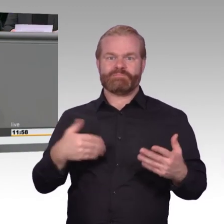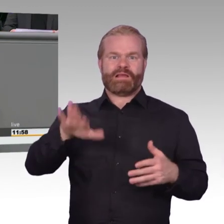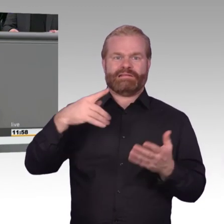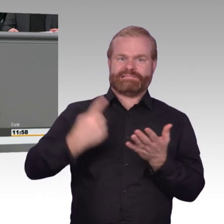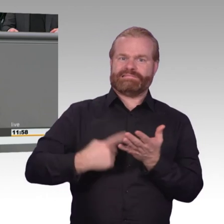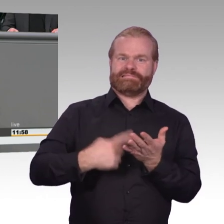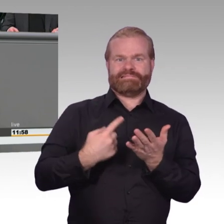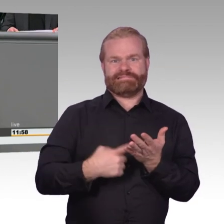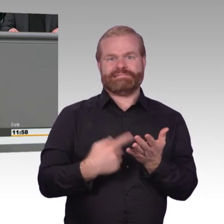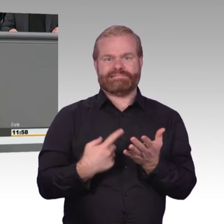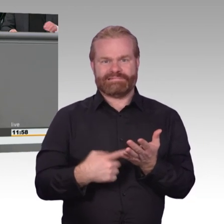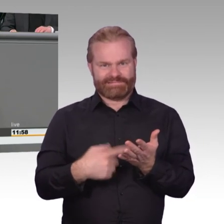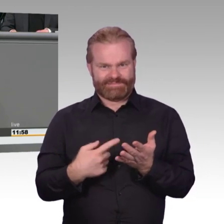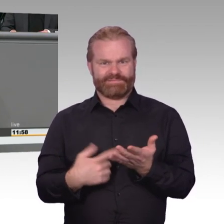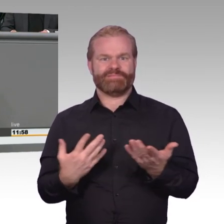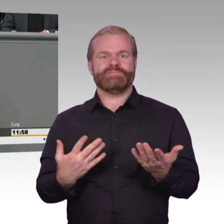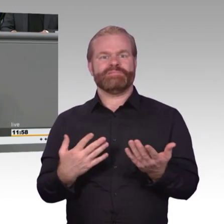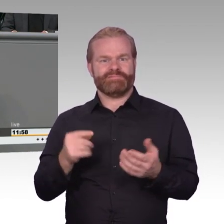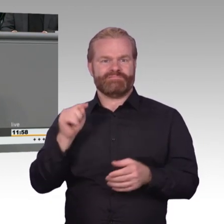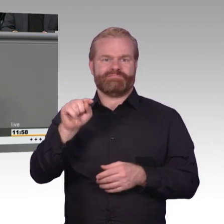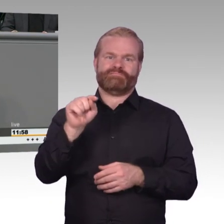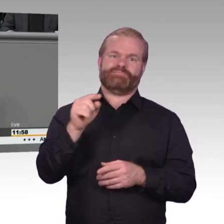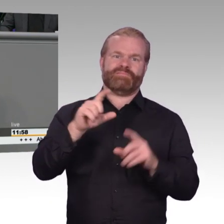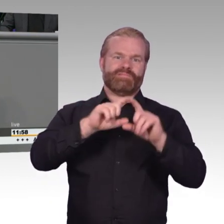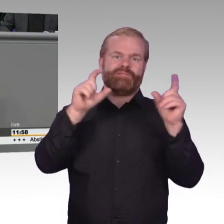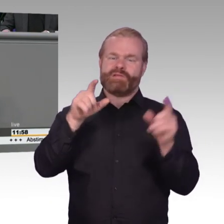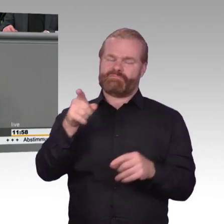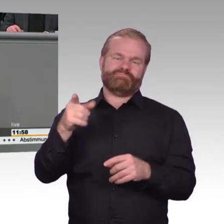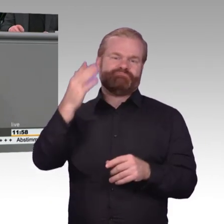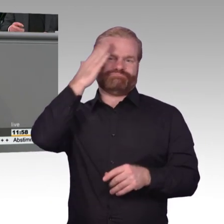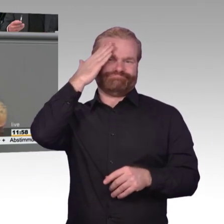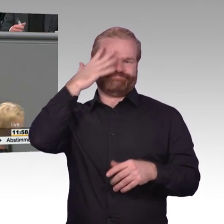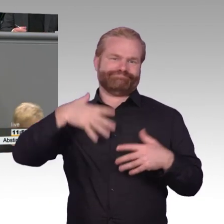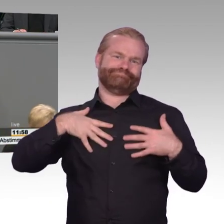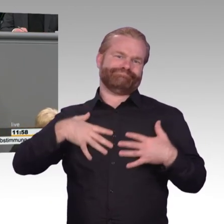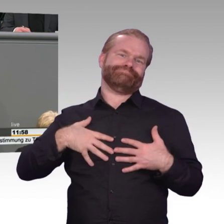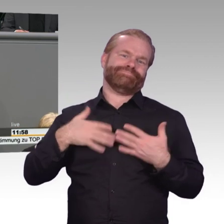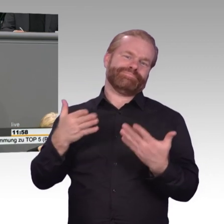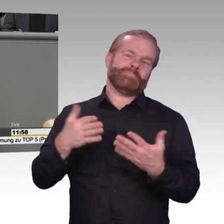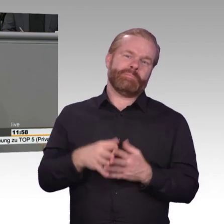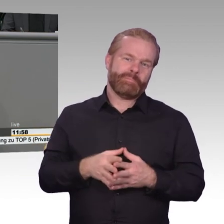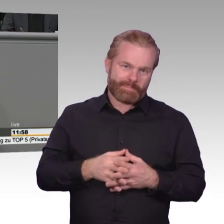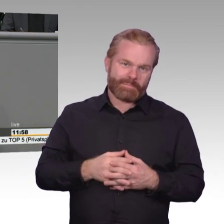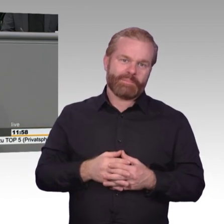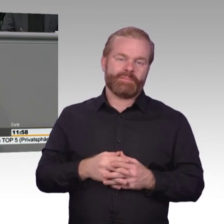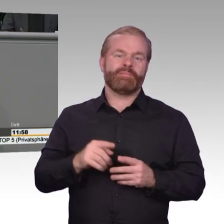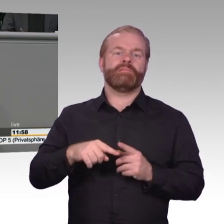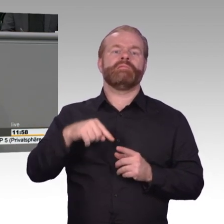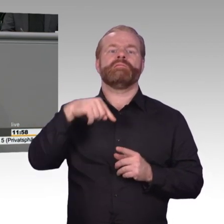ich nur sagen, es hilft alles nichts, wenn die Fachpolitikerinnen und Fachpolitiker sich abrackern, gute Arbeit machen